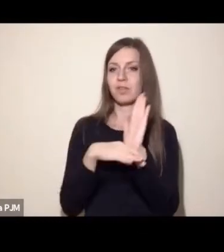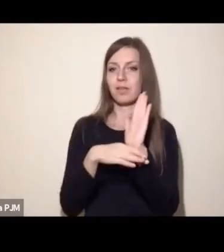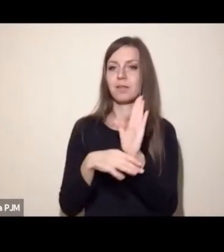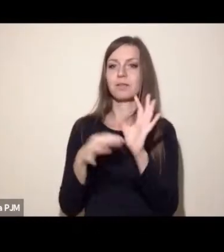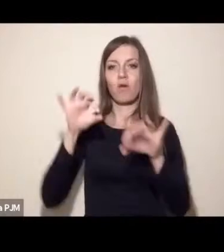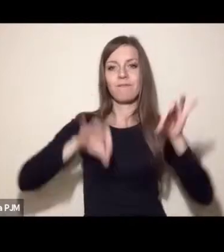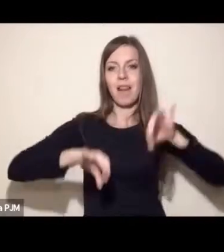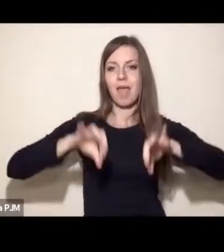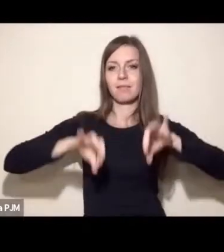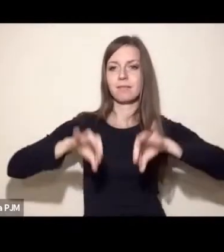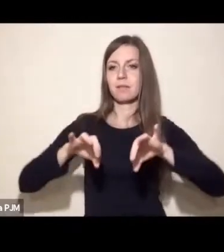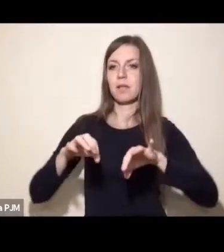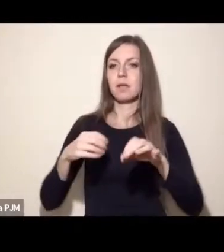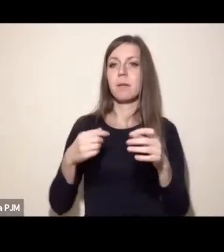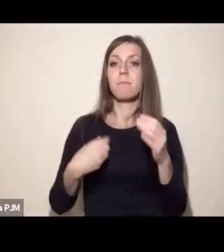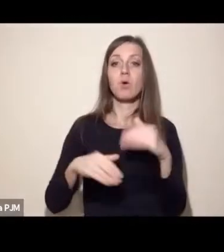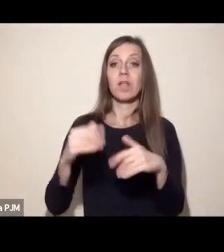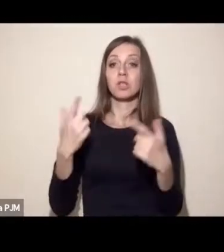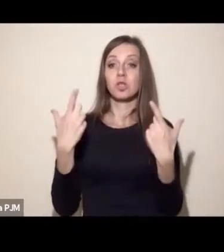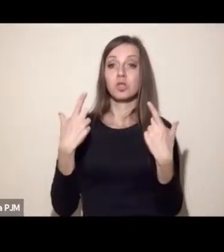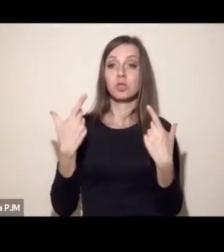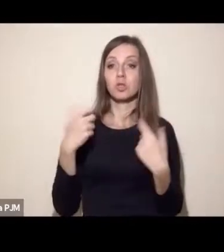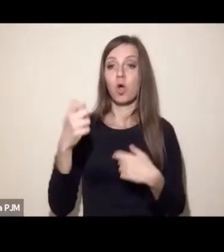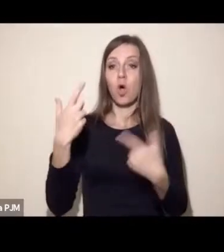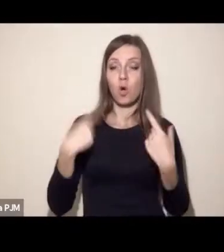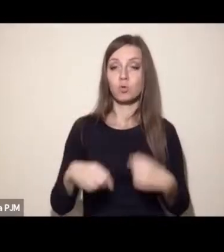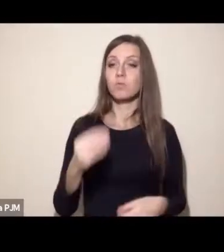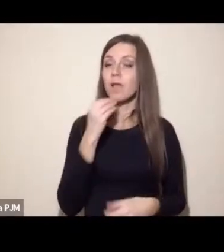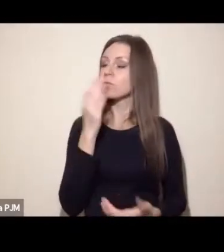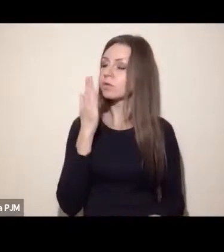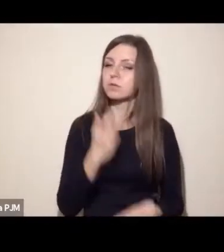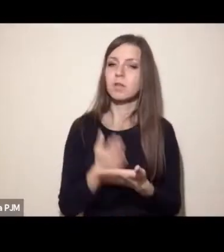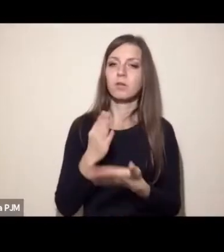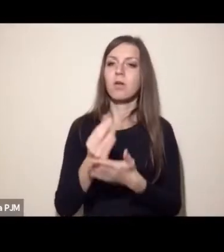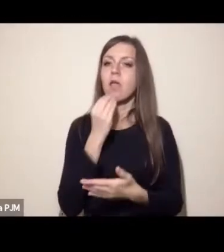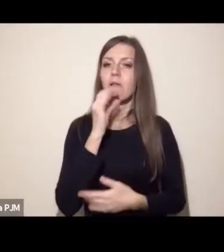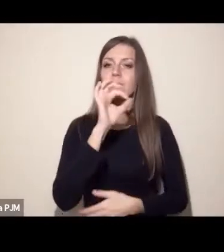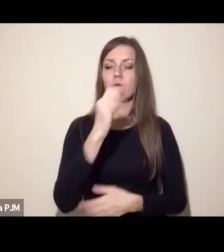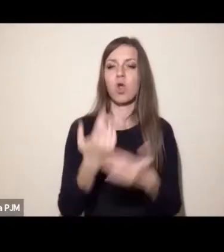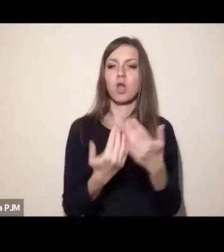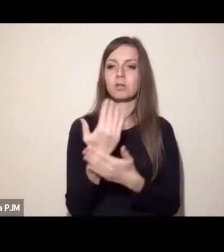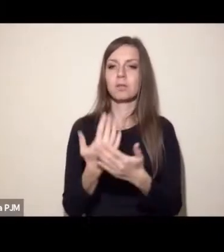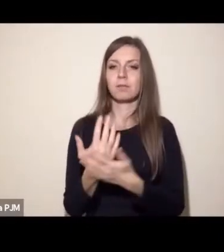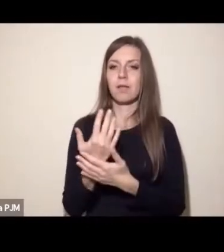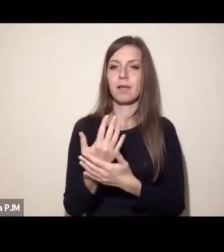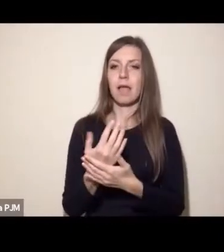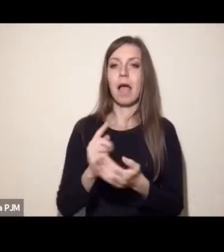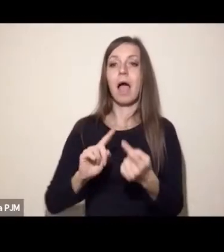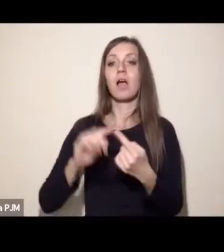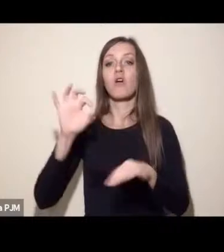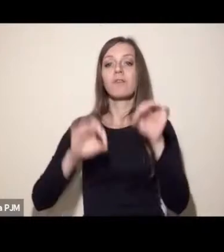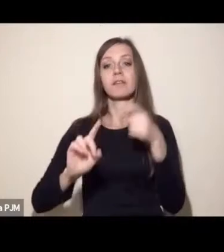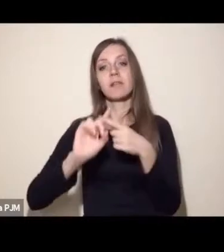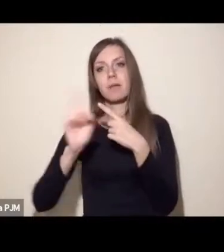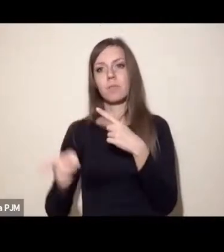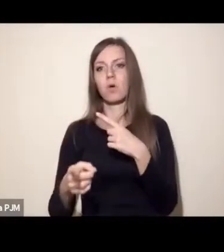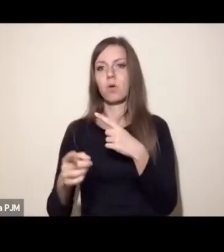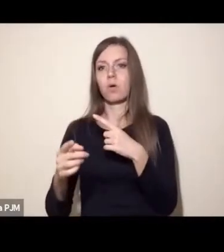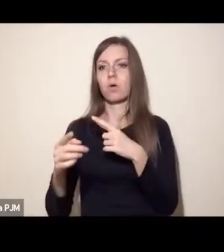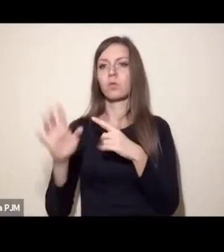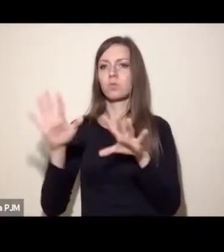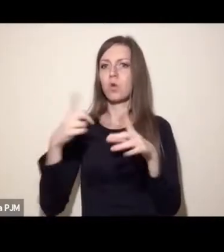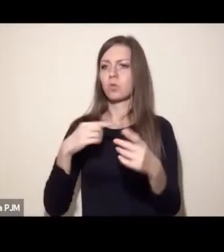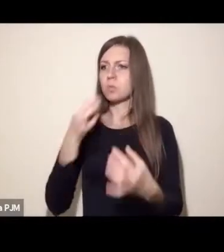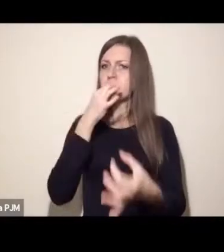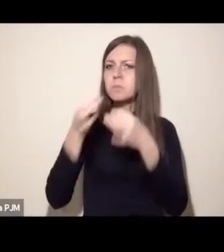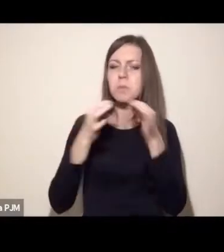tej konferencji ponad 100 osób jadło wyłącznie roślinne jedzenie. I po samej konferencji dostaliśmy wiele pytań o to, skąd to